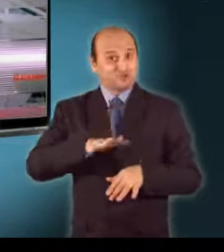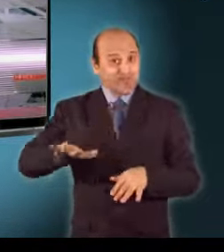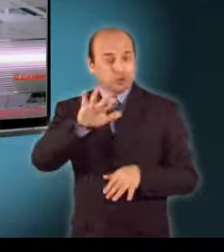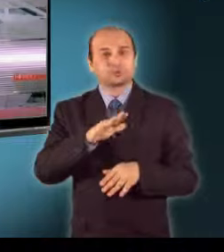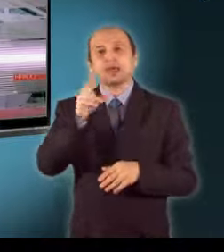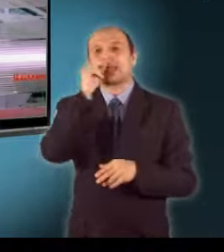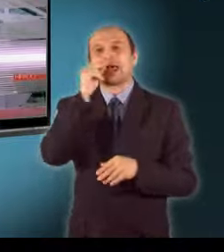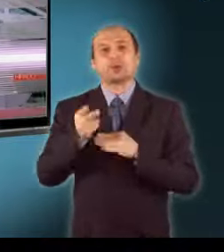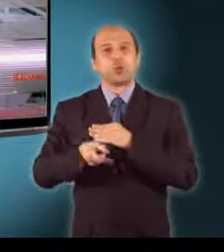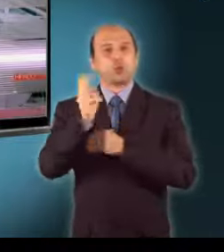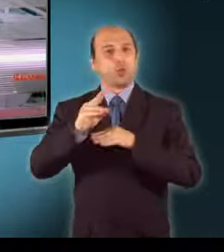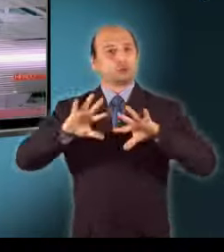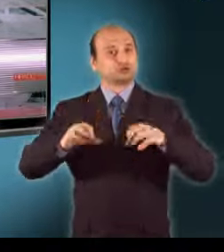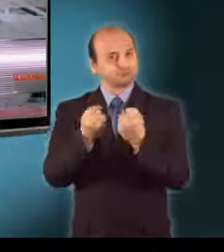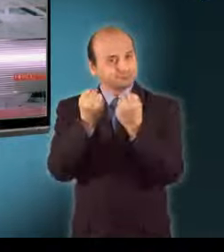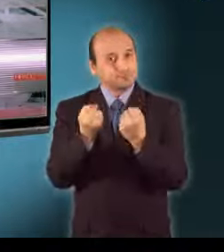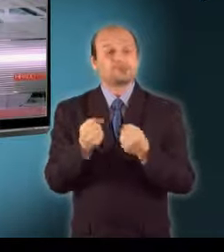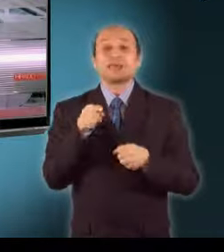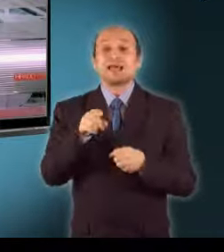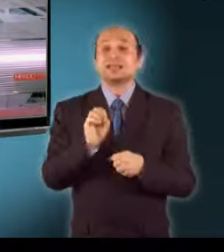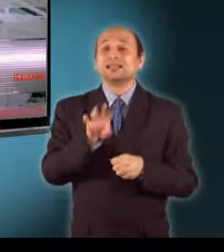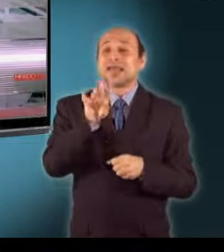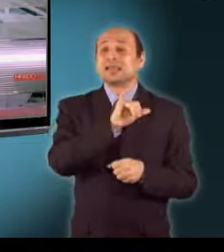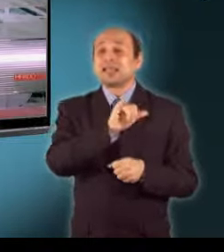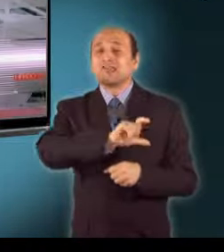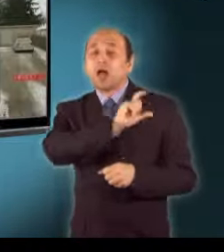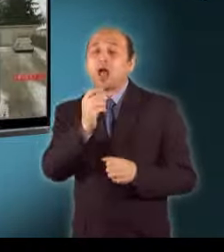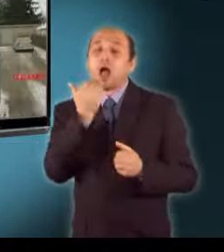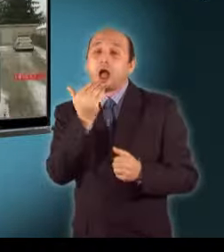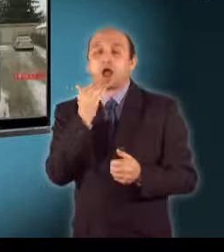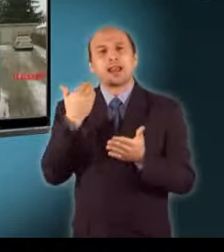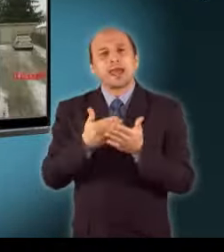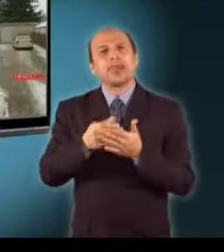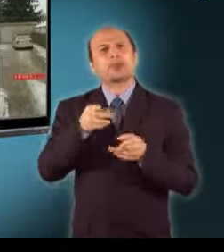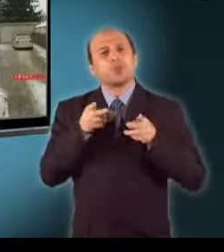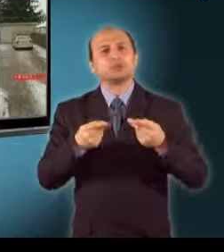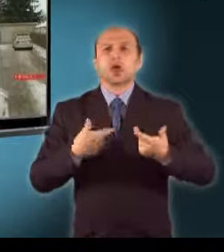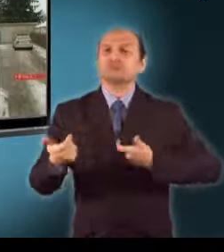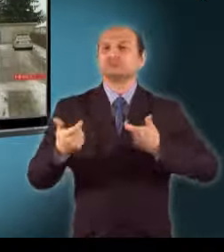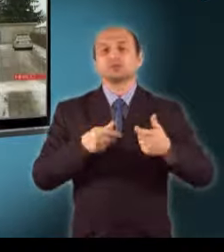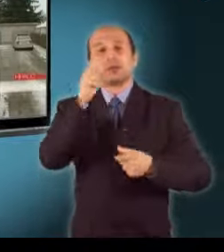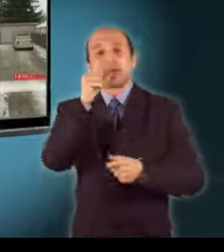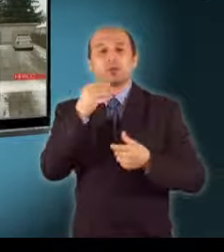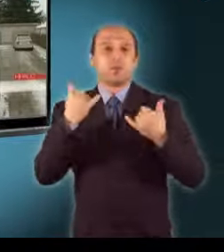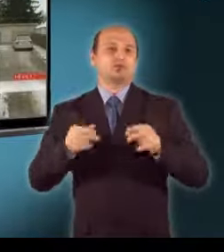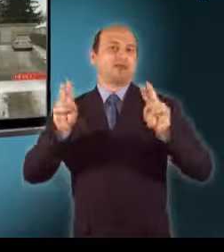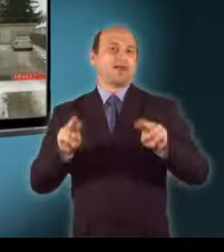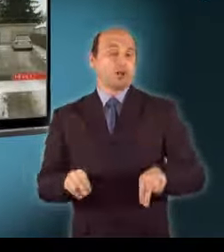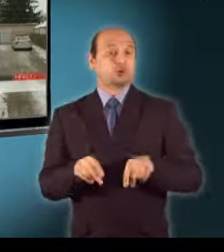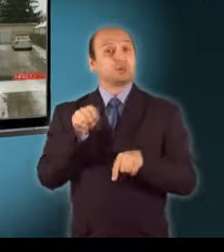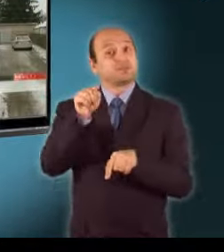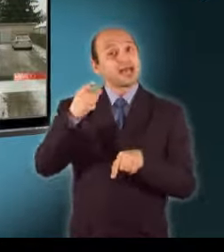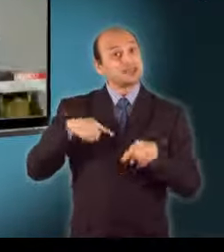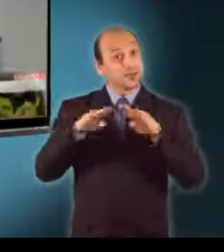14 éve szeretett volna az utcáin állandó rendőri jelenlétet. Az egykori fogorvosi rendelőbe költöztek be a